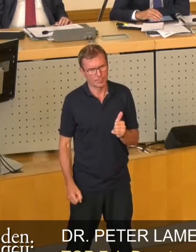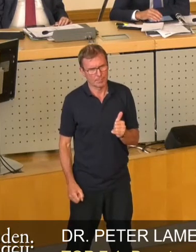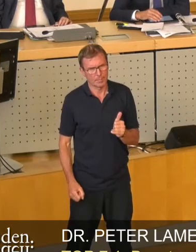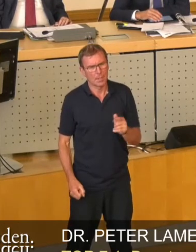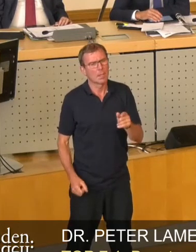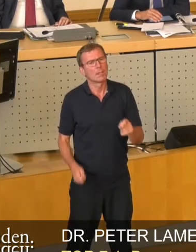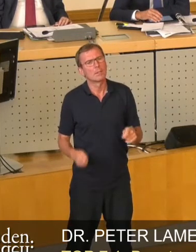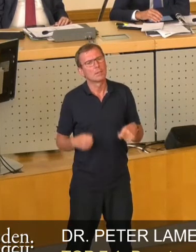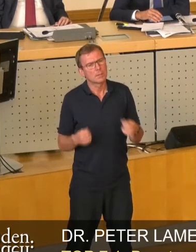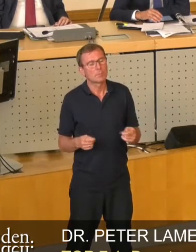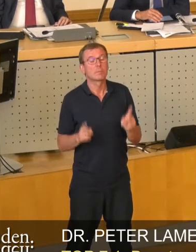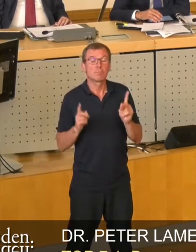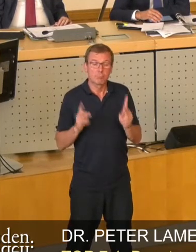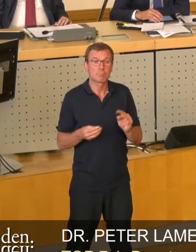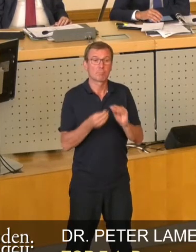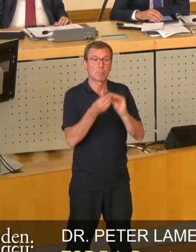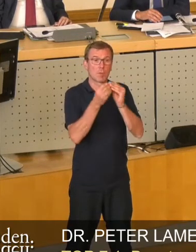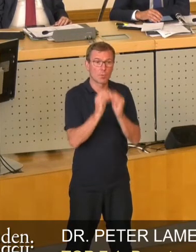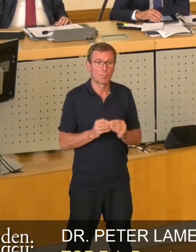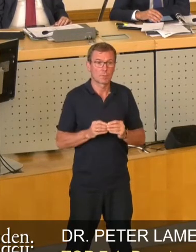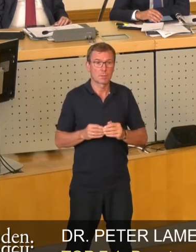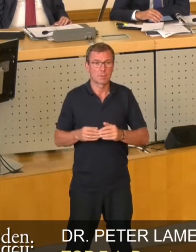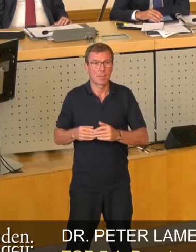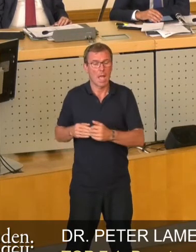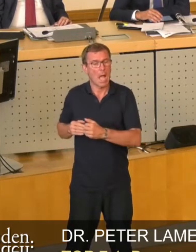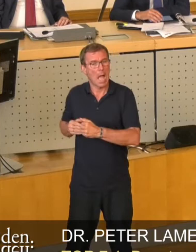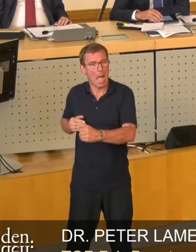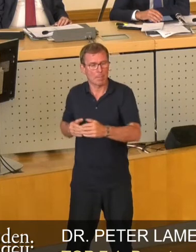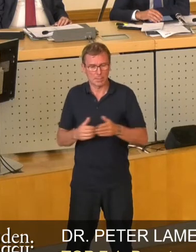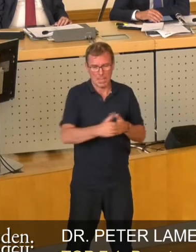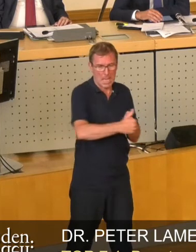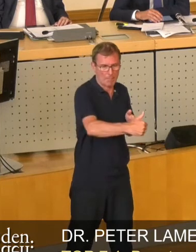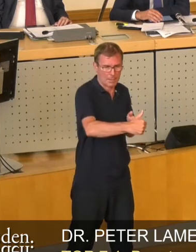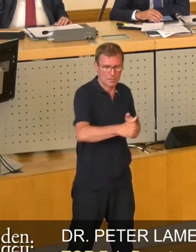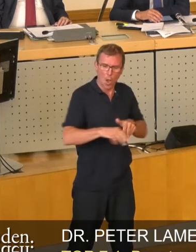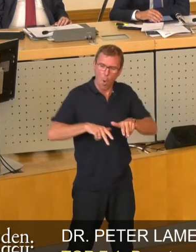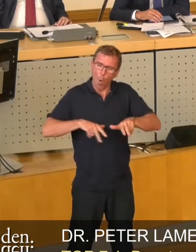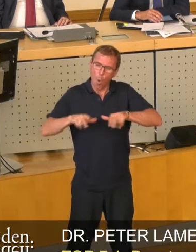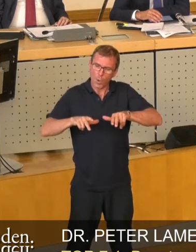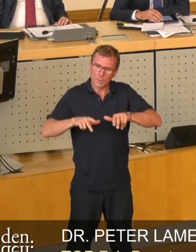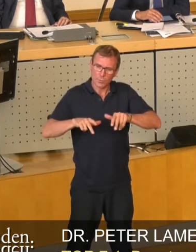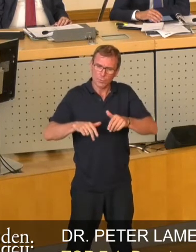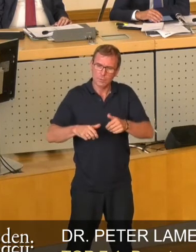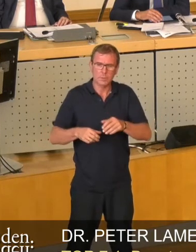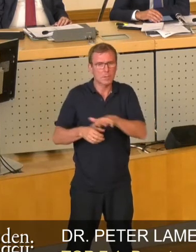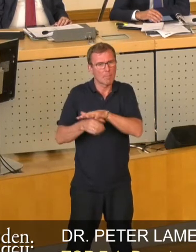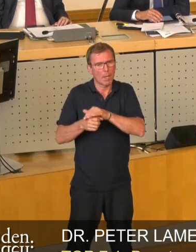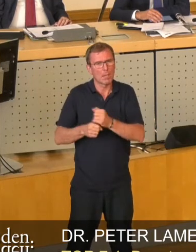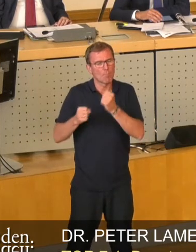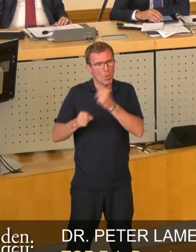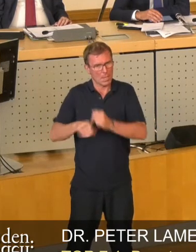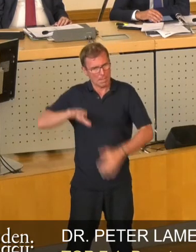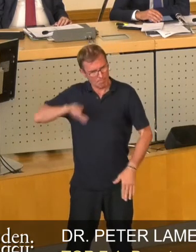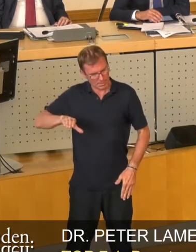eine durchaus komplizierte Abgrenzung zwischen der Organisationshoheit des Oberbürgermeisters und der